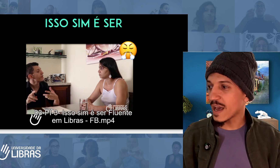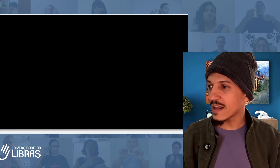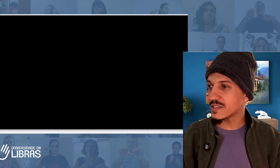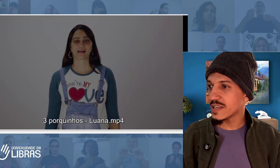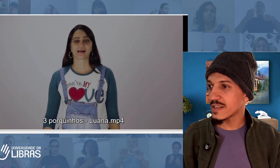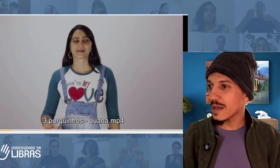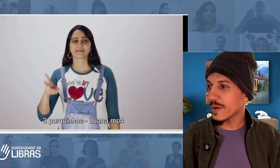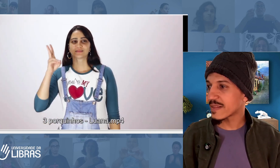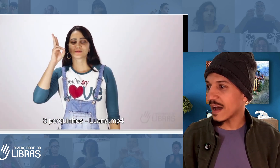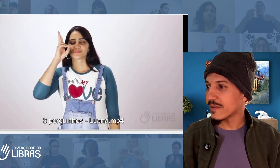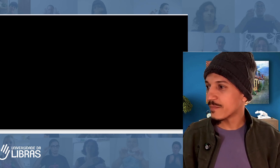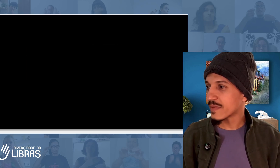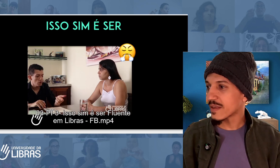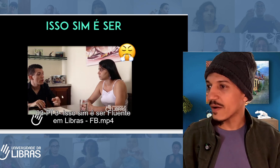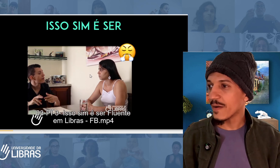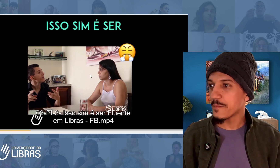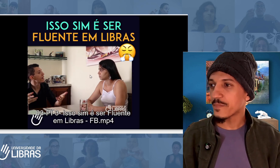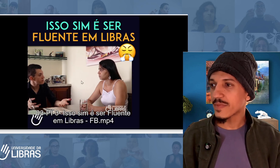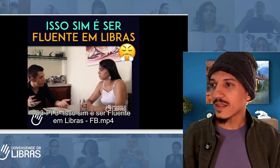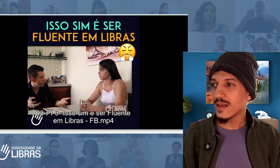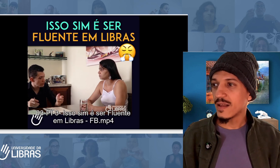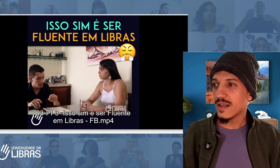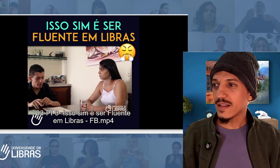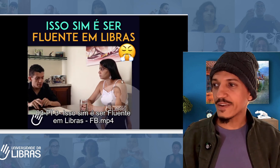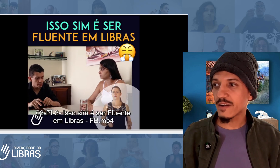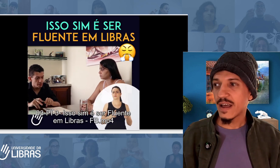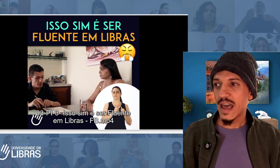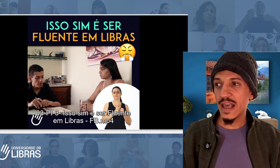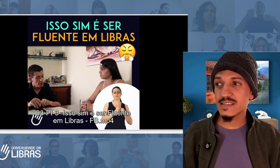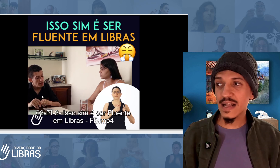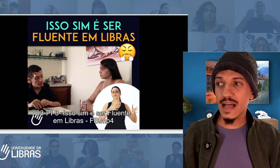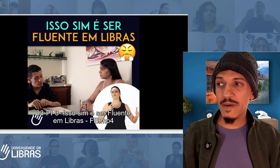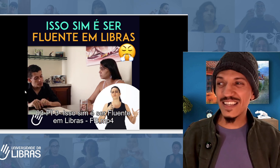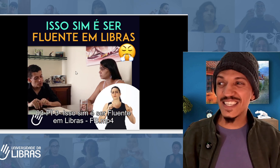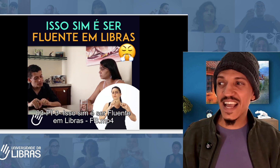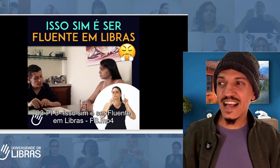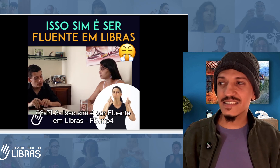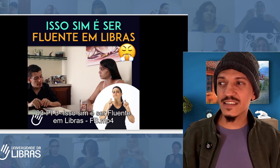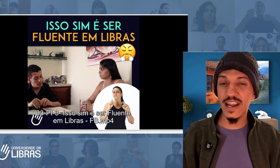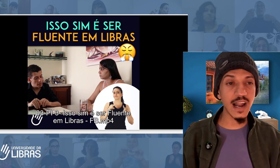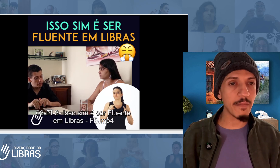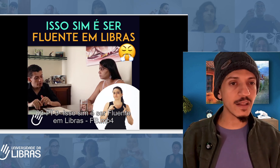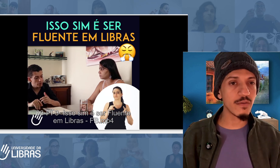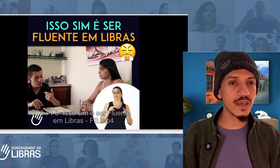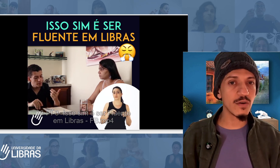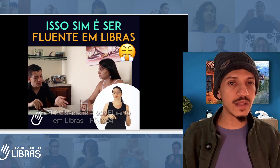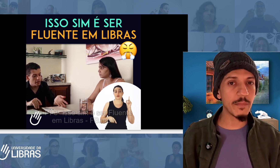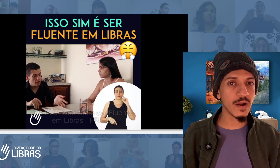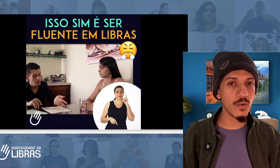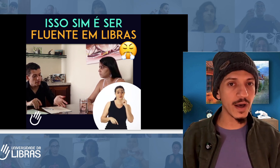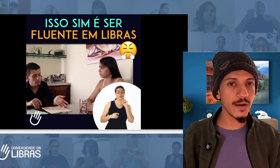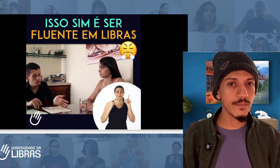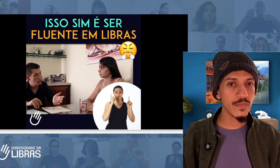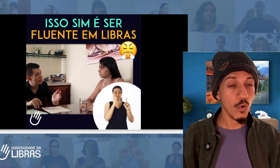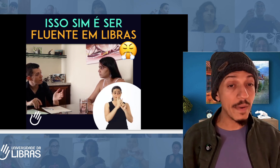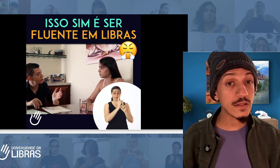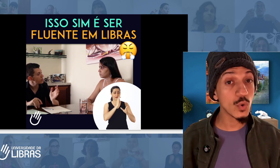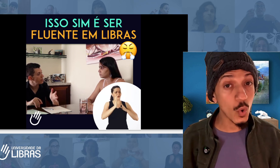tinha interpretado. está vendo? Exatamente esse treinamento aqui que eu dei para a Luana, o método como